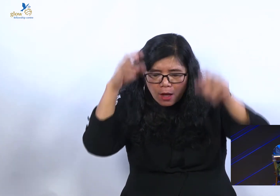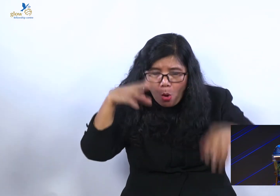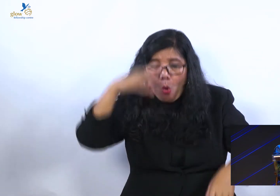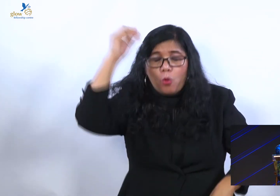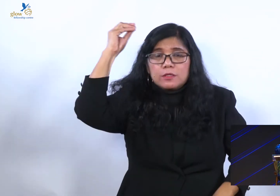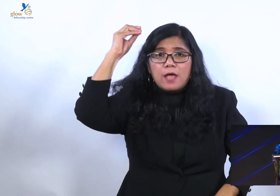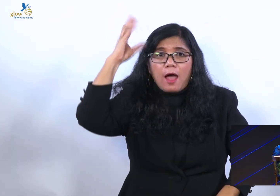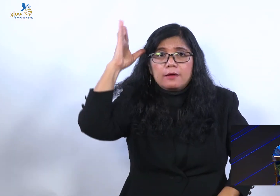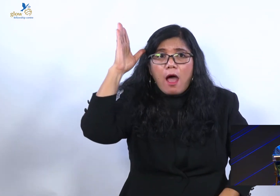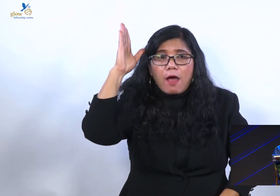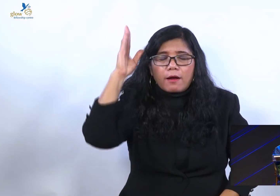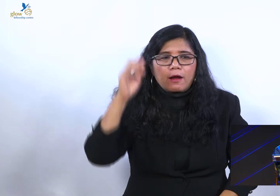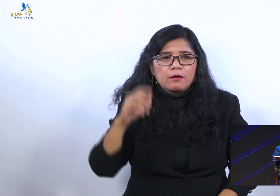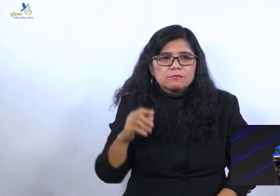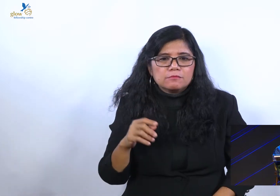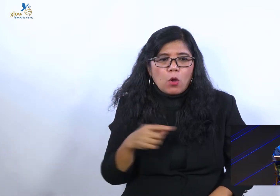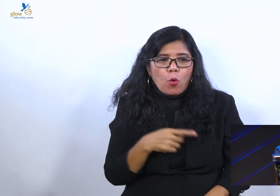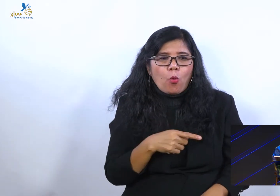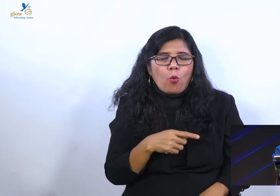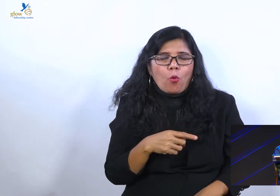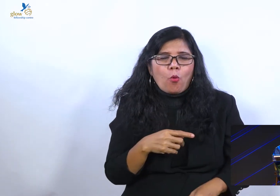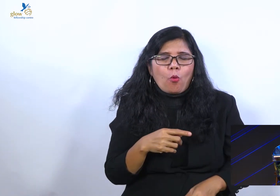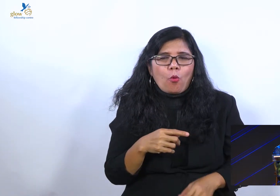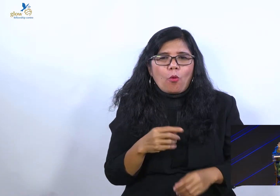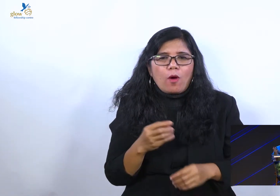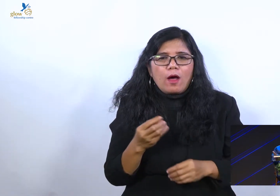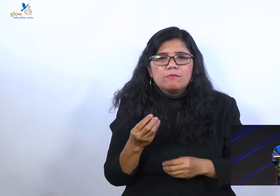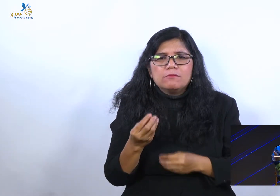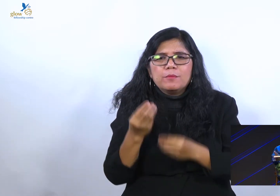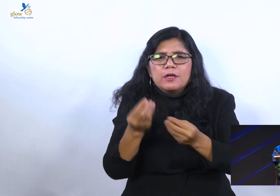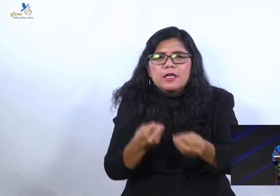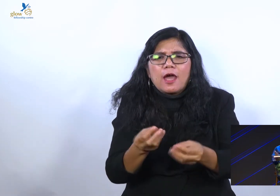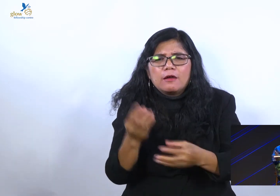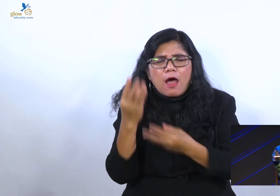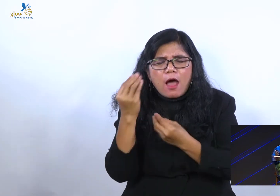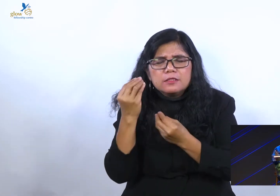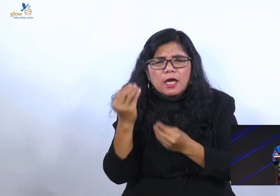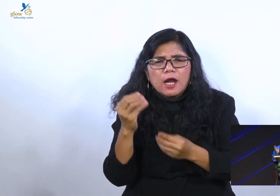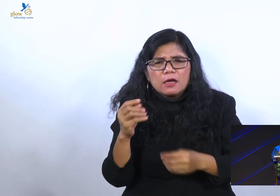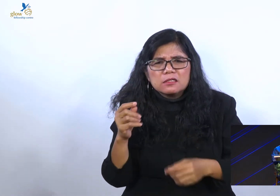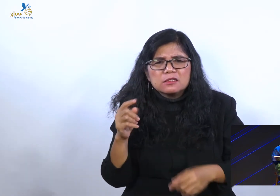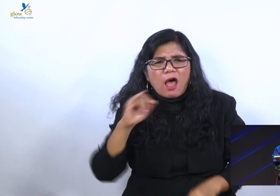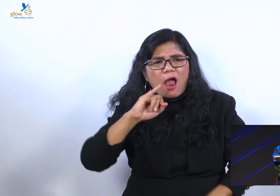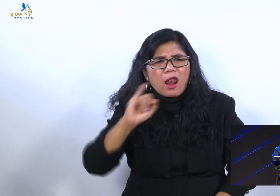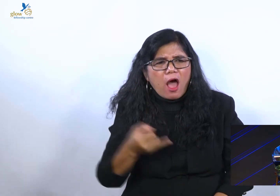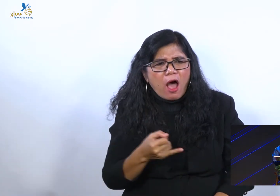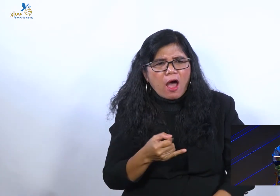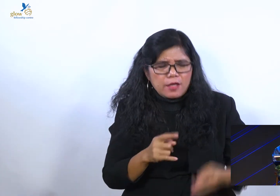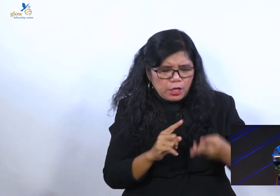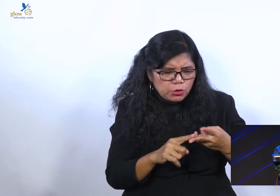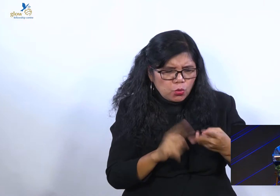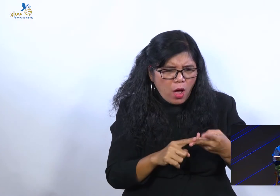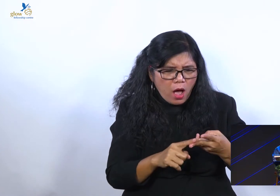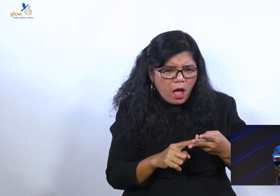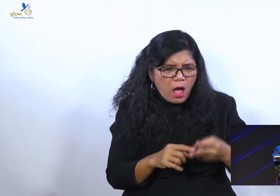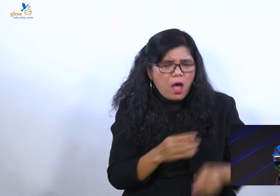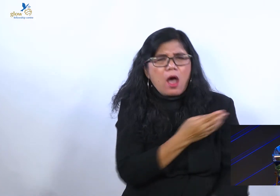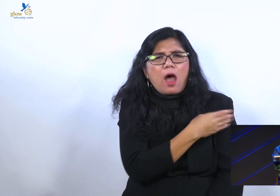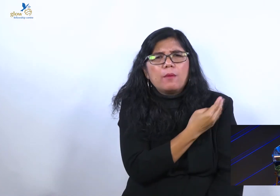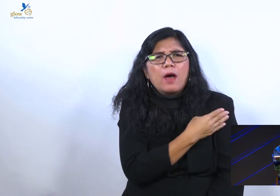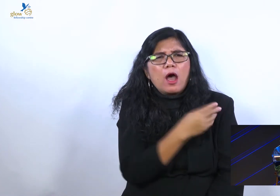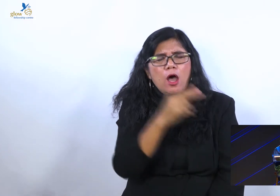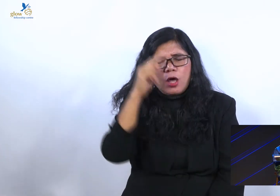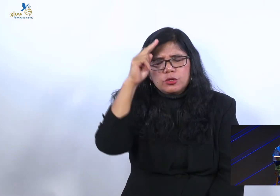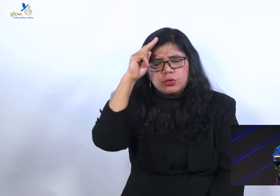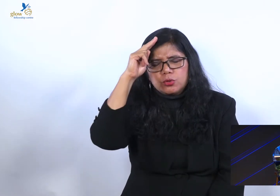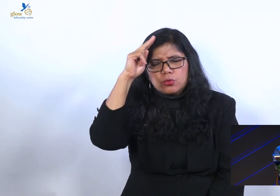Dia mengabarkan ajaran yang kekeliru. Tapi yang kedua adalah hamba Tuhan yang sebetulnya tulus. Tapi